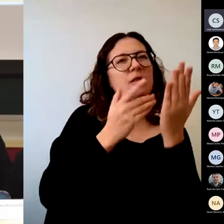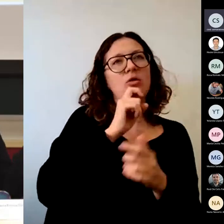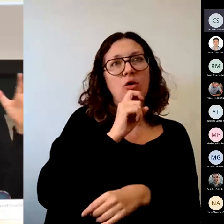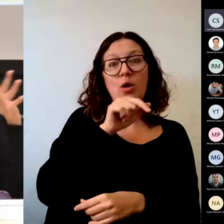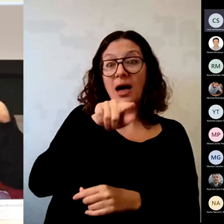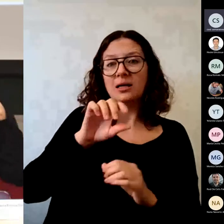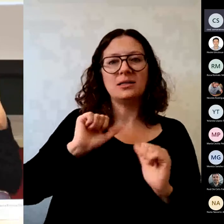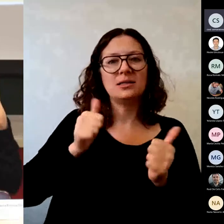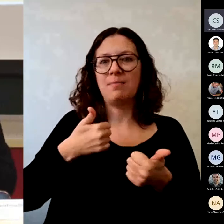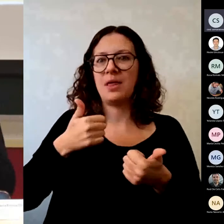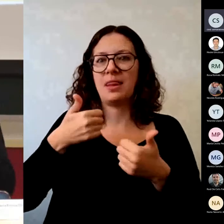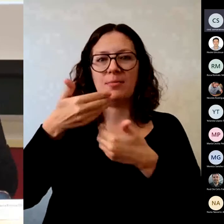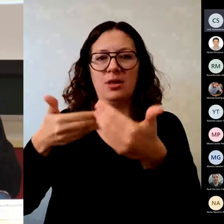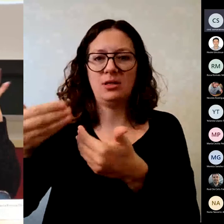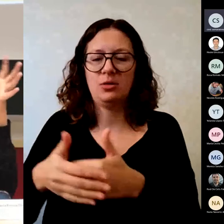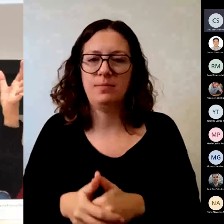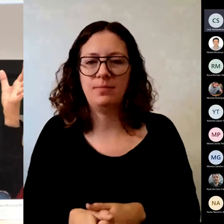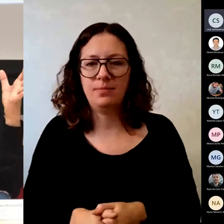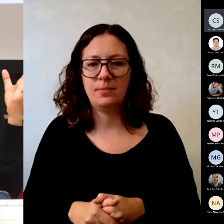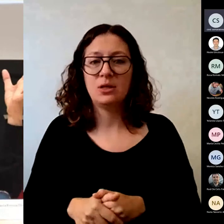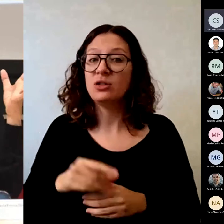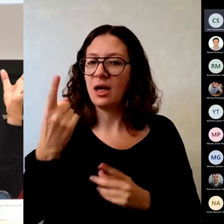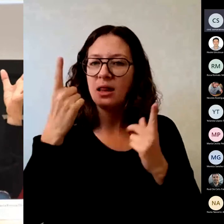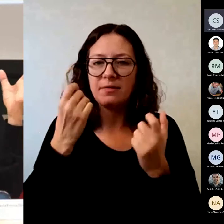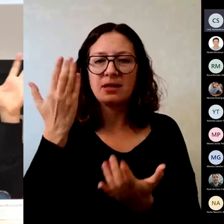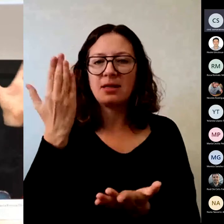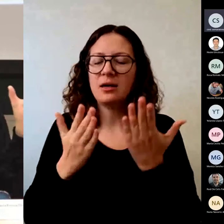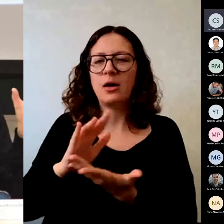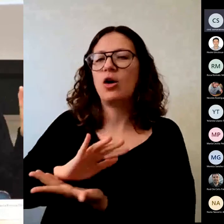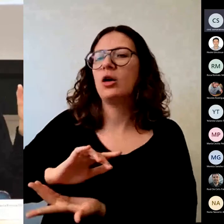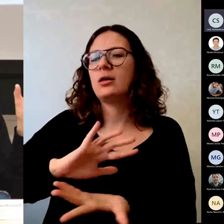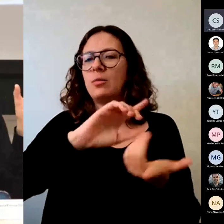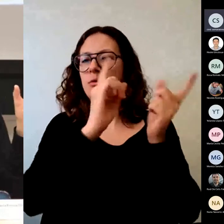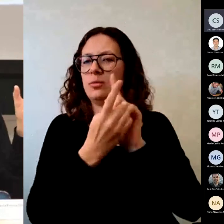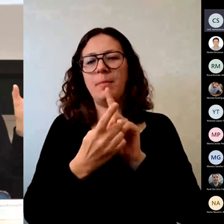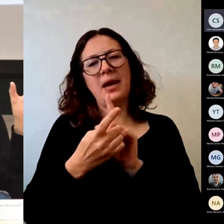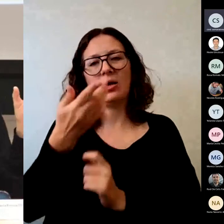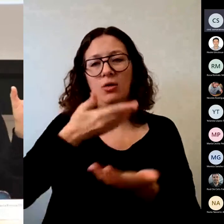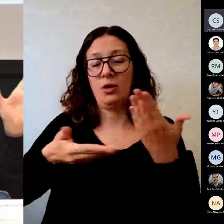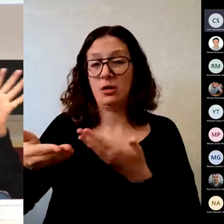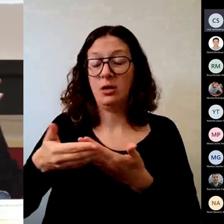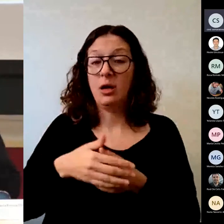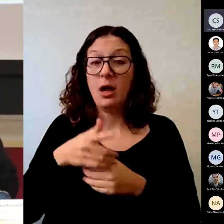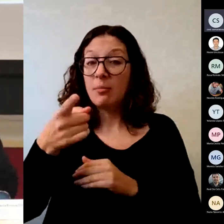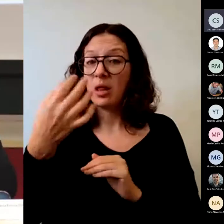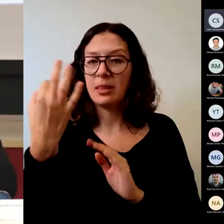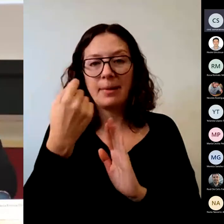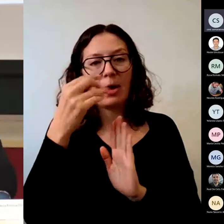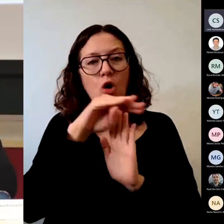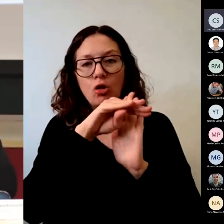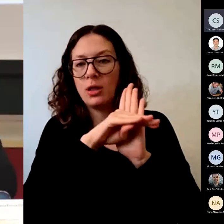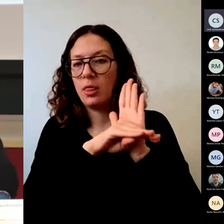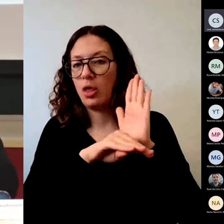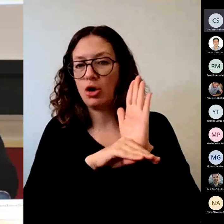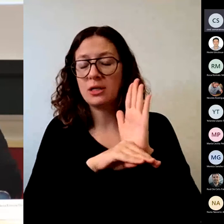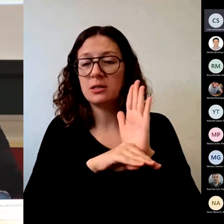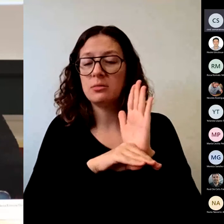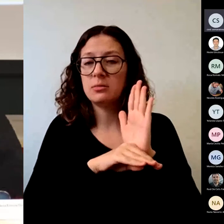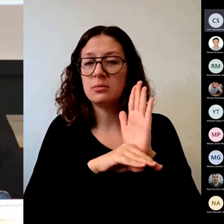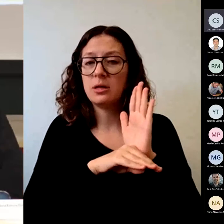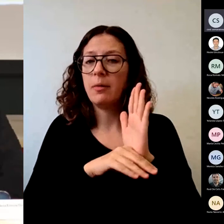discutirlas transformarlas en un modo cooperativo pero estas van a ser las condiciones con las que os voy a evaluar